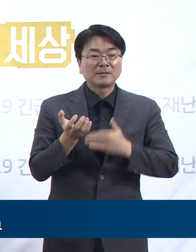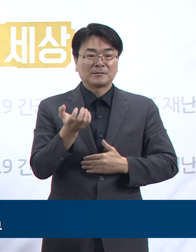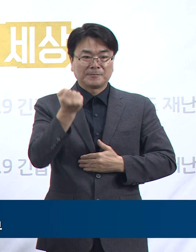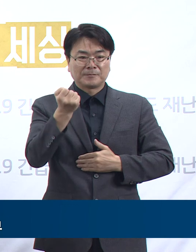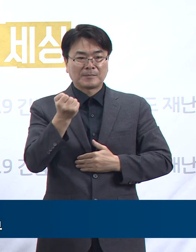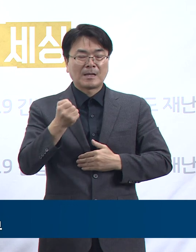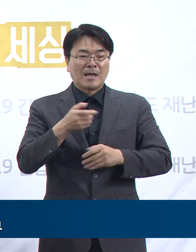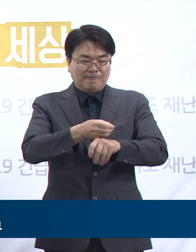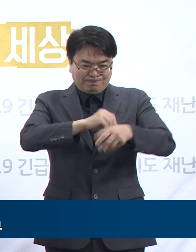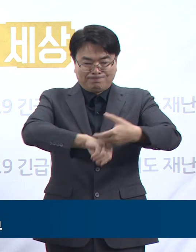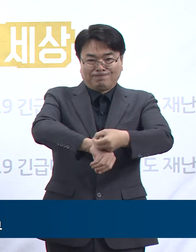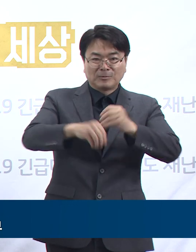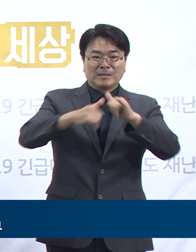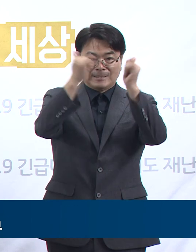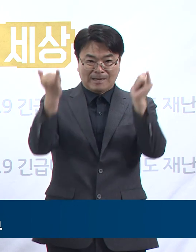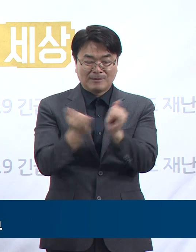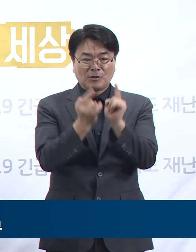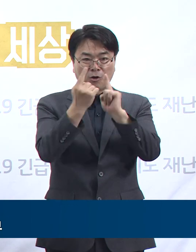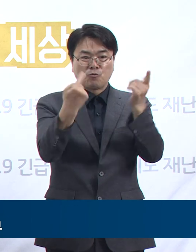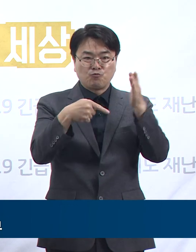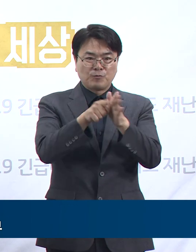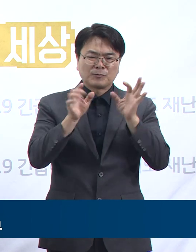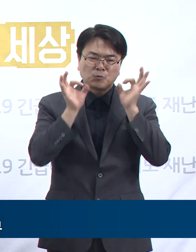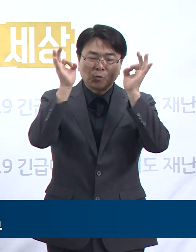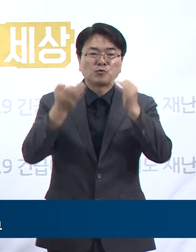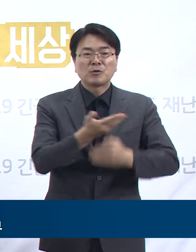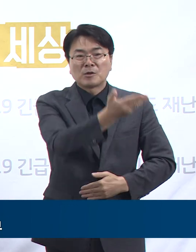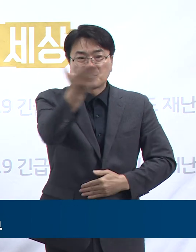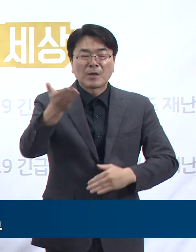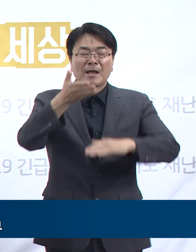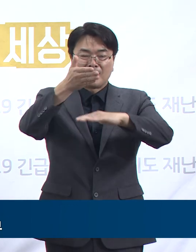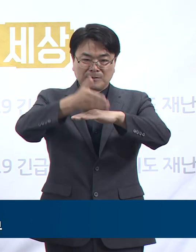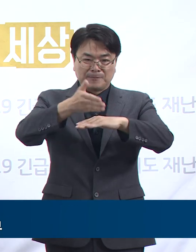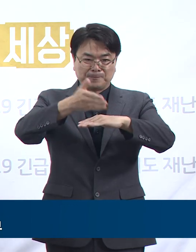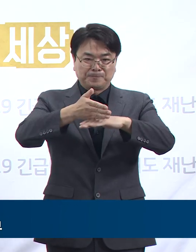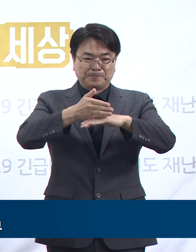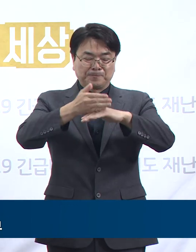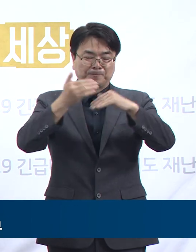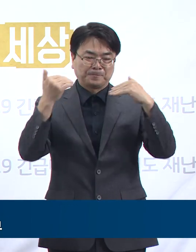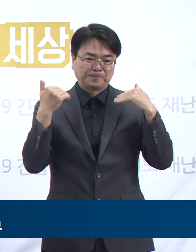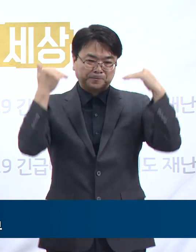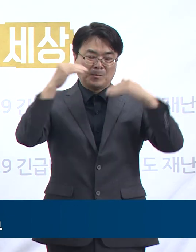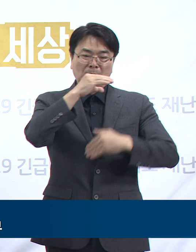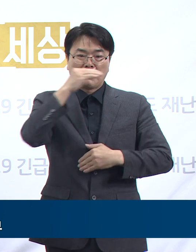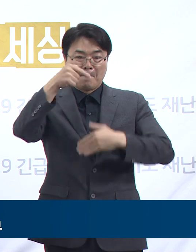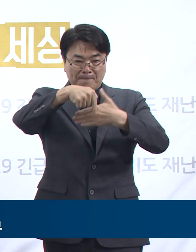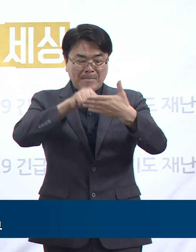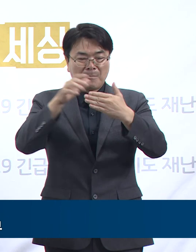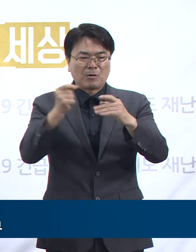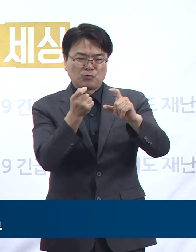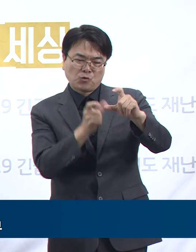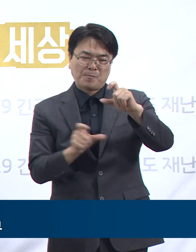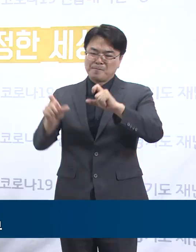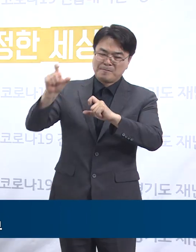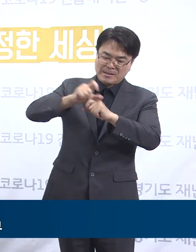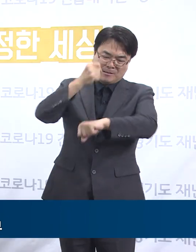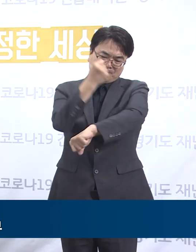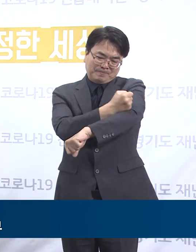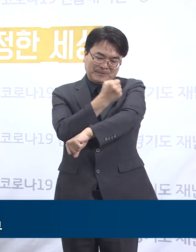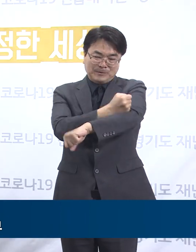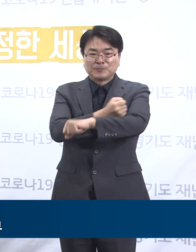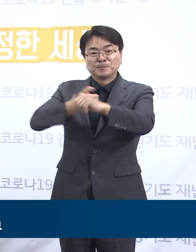적극 동참해주고 계신 도민 여러분께 감사드리며 성숙한 도민의식으로 조금만 더 힘을 내주시기 부탁드립니다.